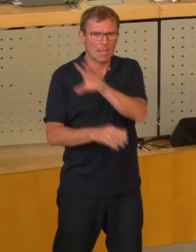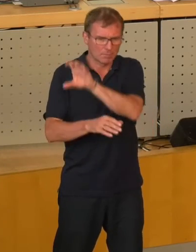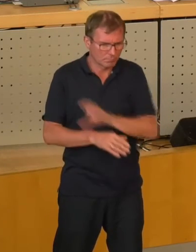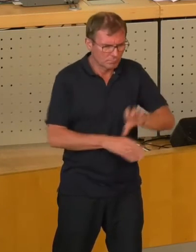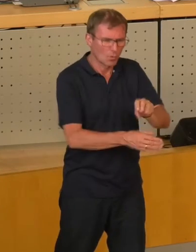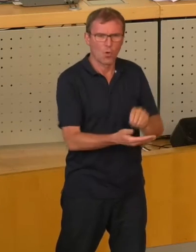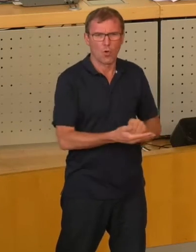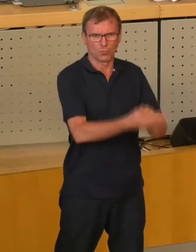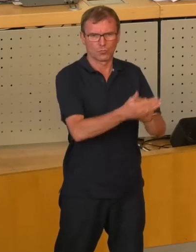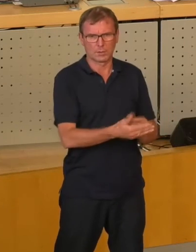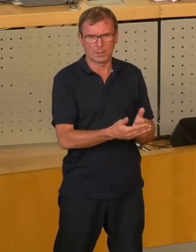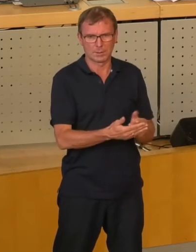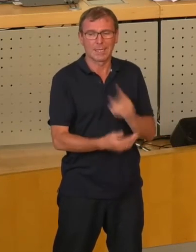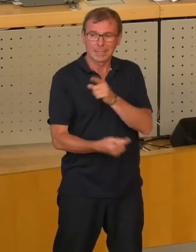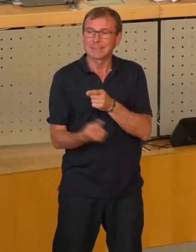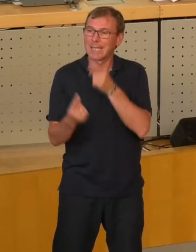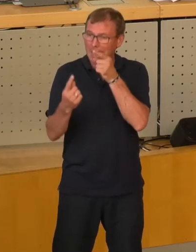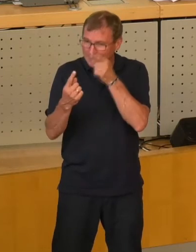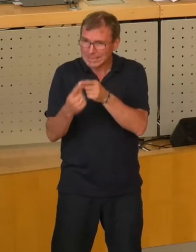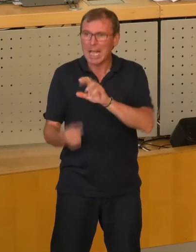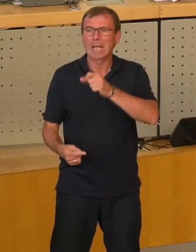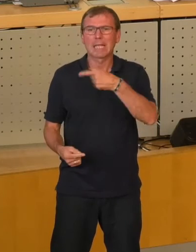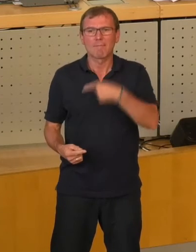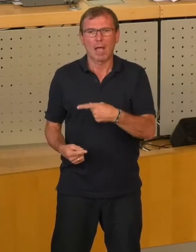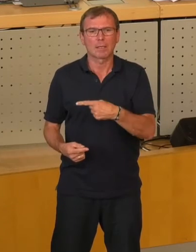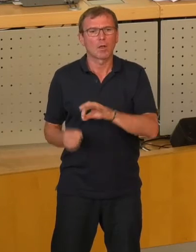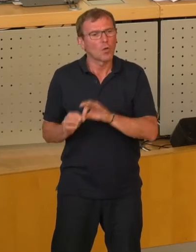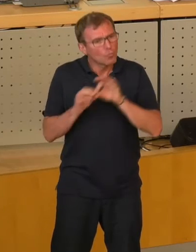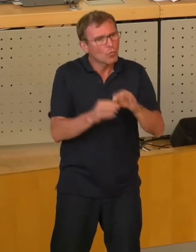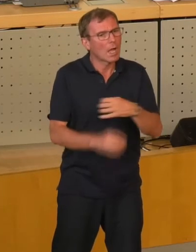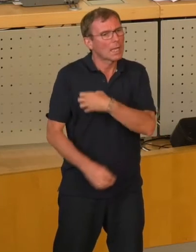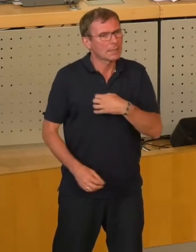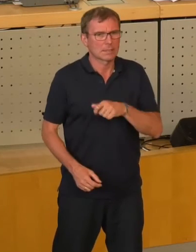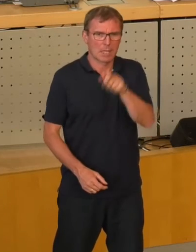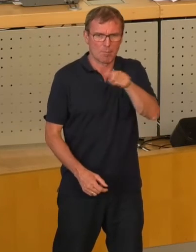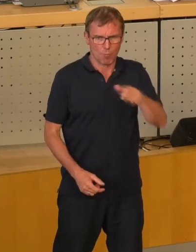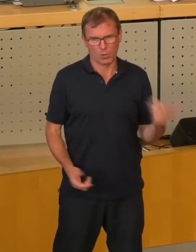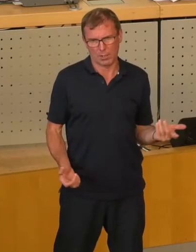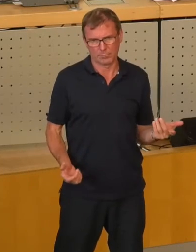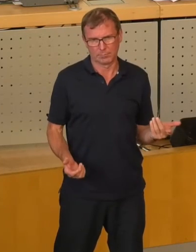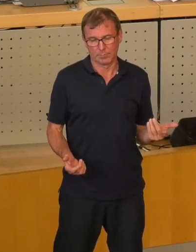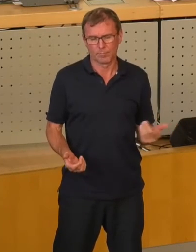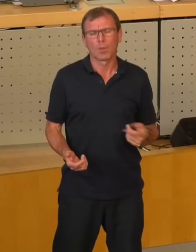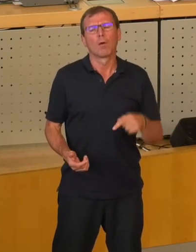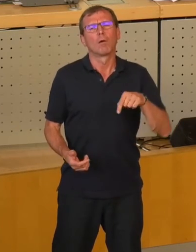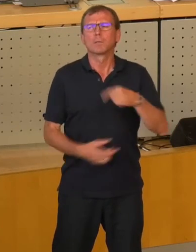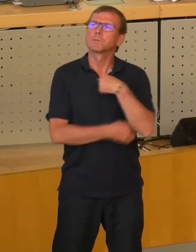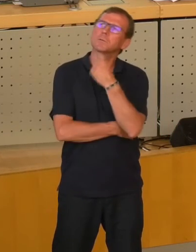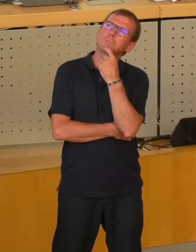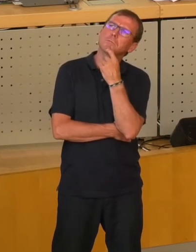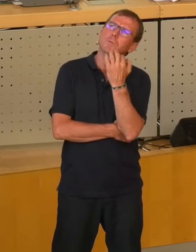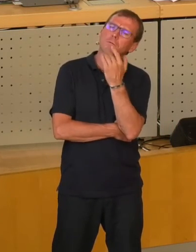Das ist auch ein Zweck der DREWAG, der in Dresdner Bürgern zugutekommt. Und jetzt fragen wir uns,